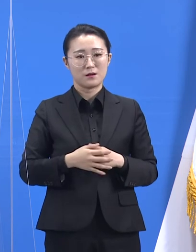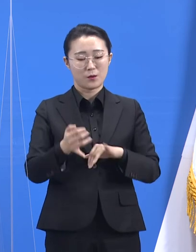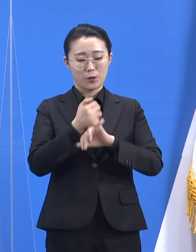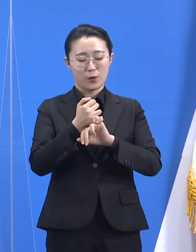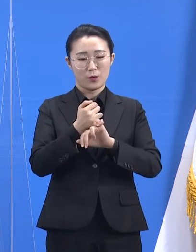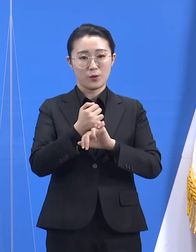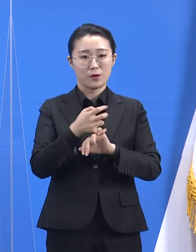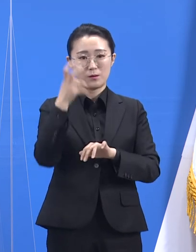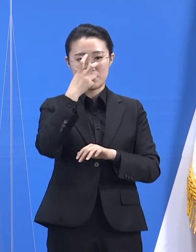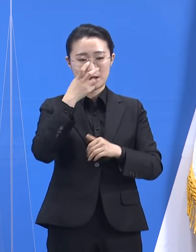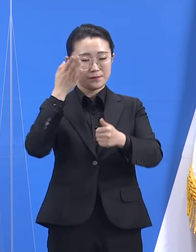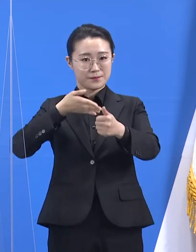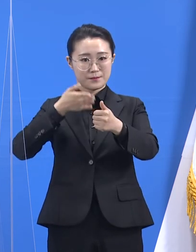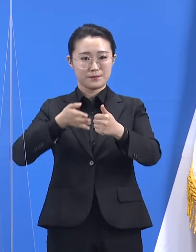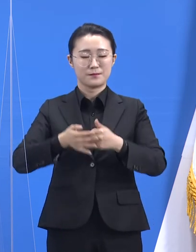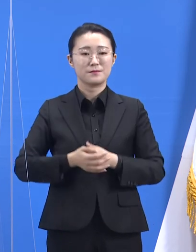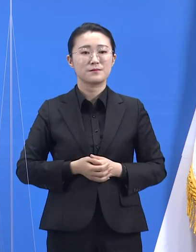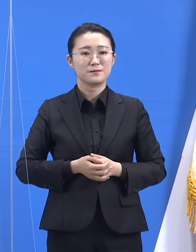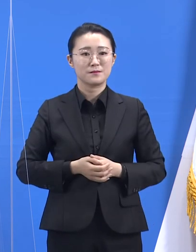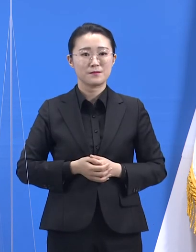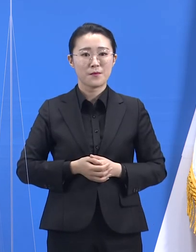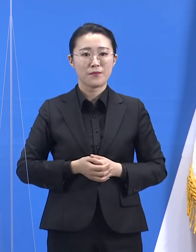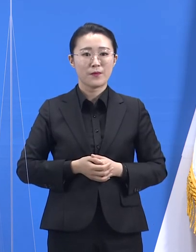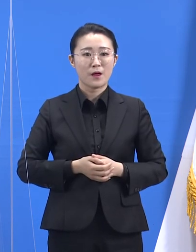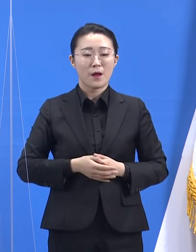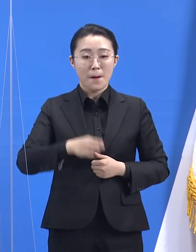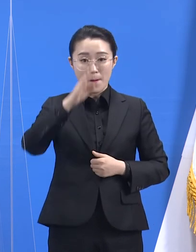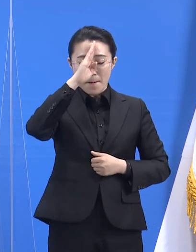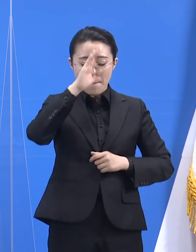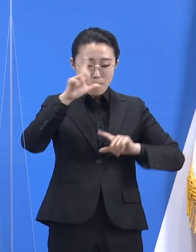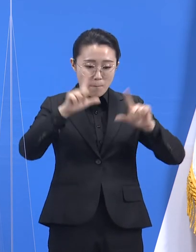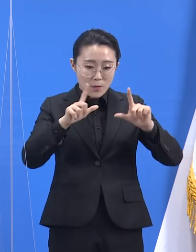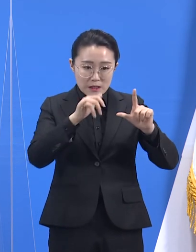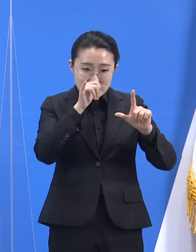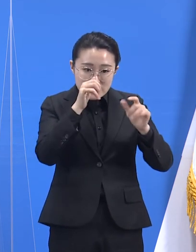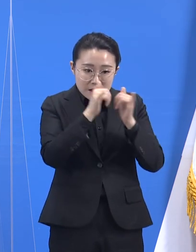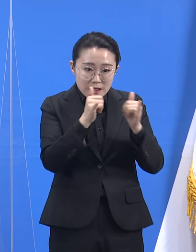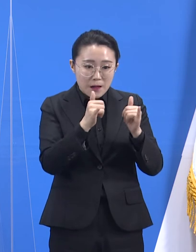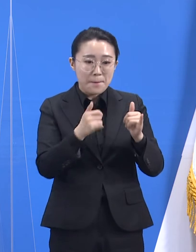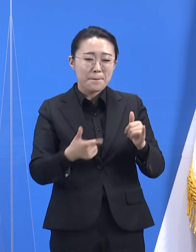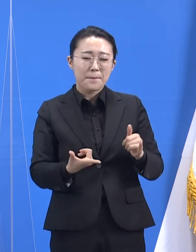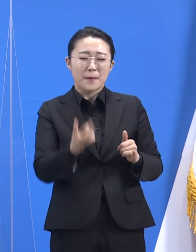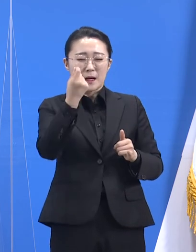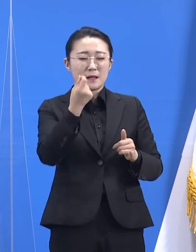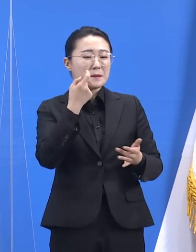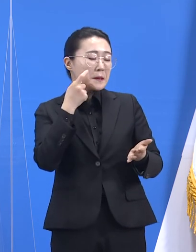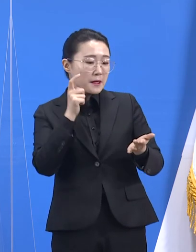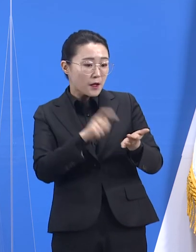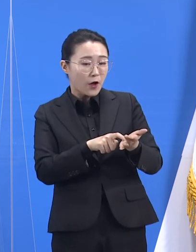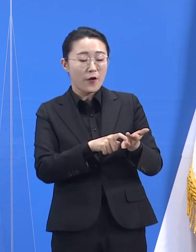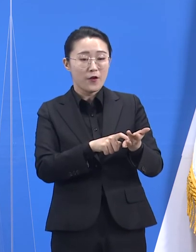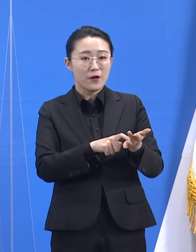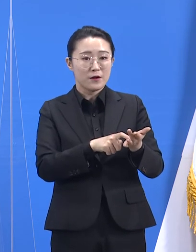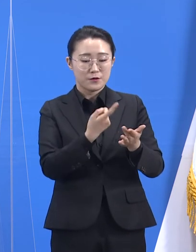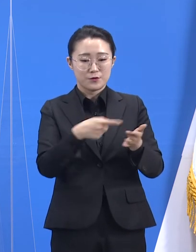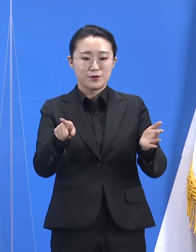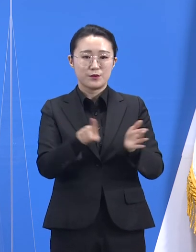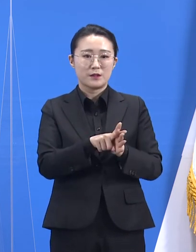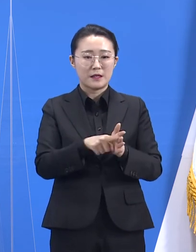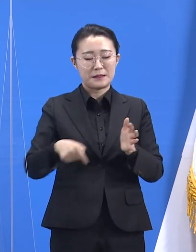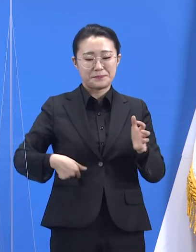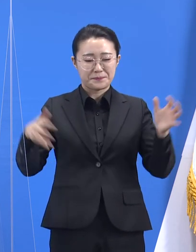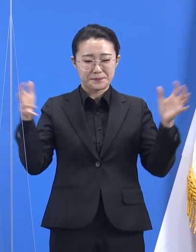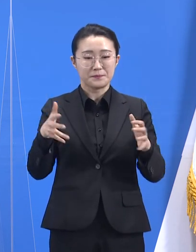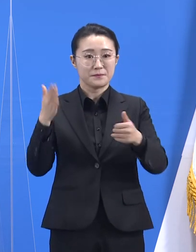유증상자 조기 발견 캠페인에 공동체가 다 함께 마음을 모아주십시오. 이번 캠페인에는 크게 세